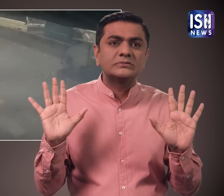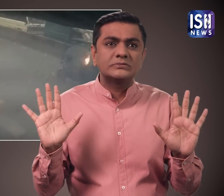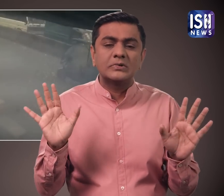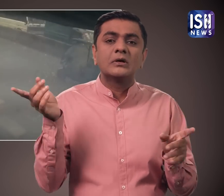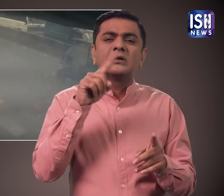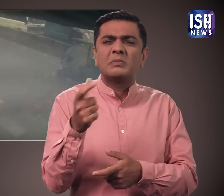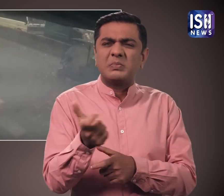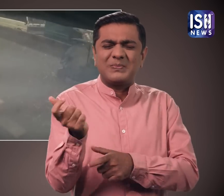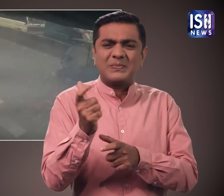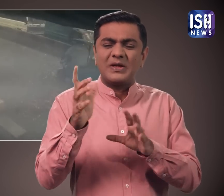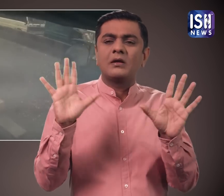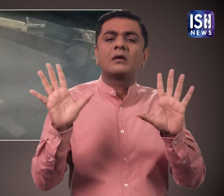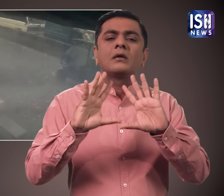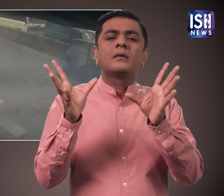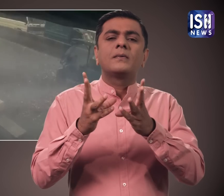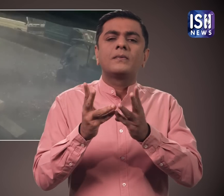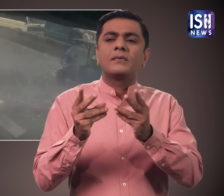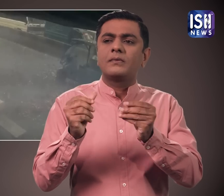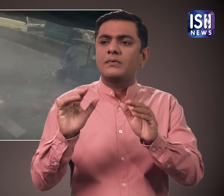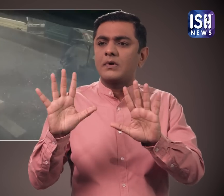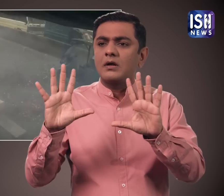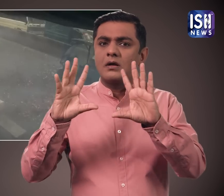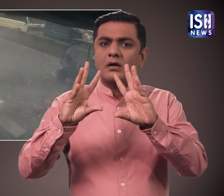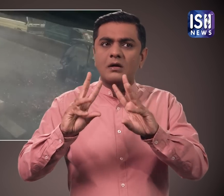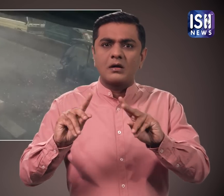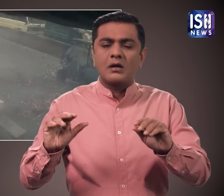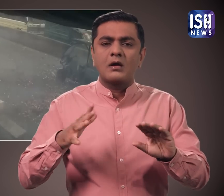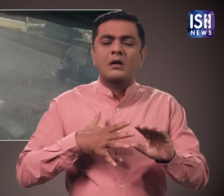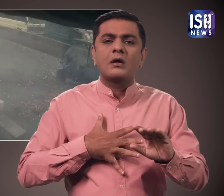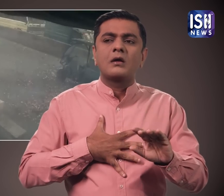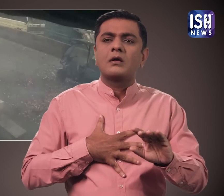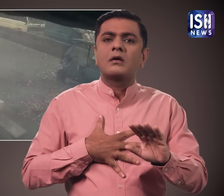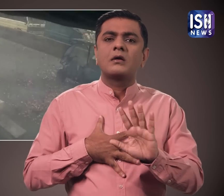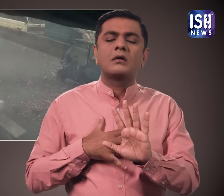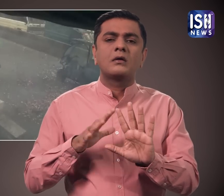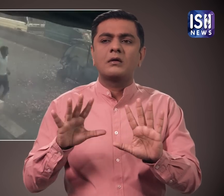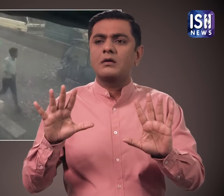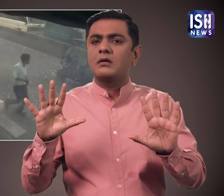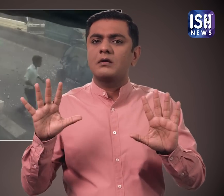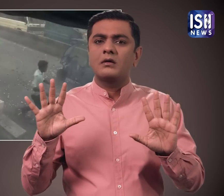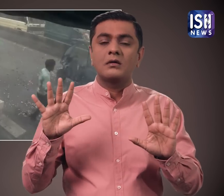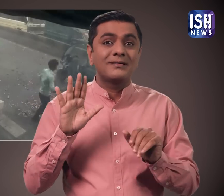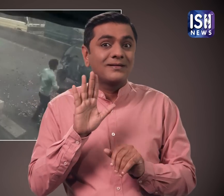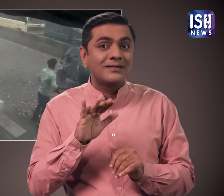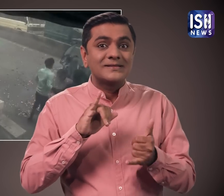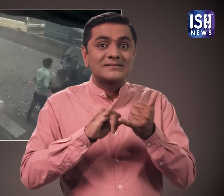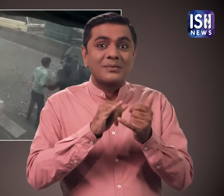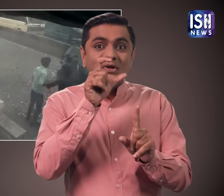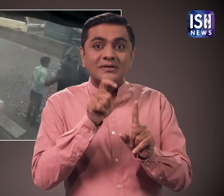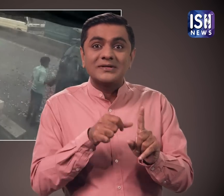की कोशिश कर रहे थे आग बुजाने के लिए वाटर कैनन का इस्तमाल किया गया भगवान का शुकर है अफसोस